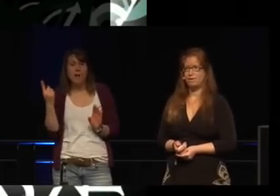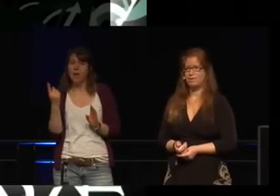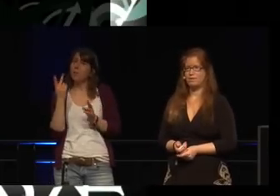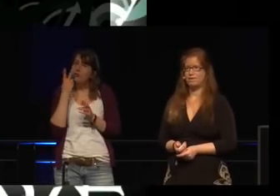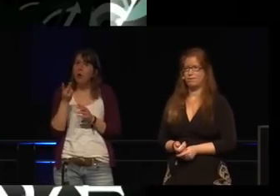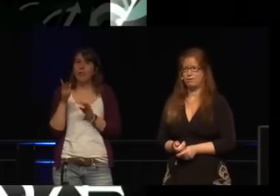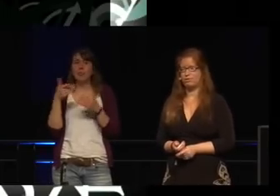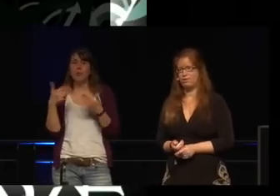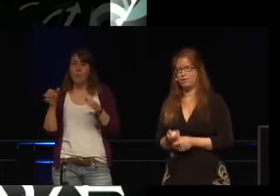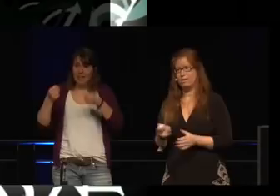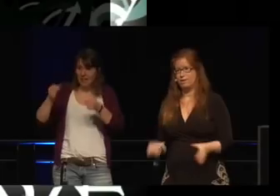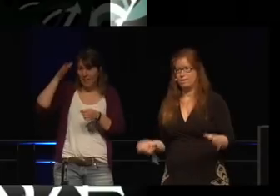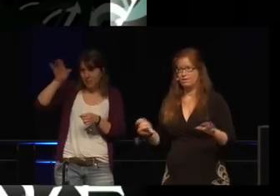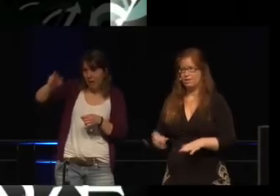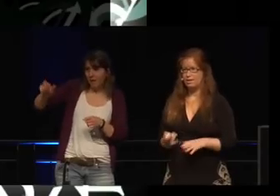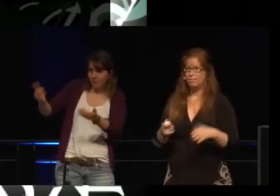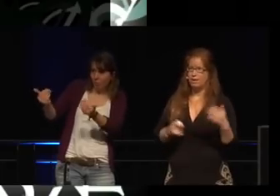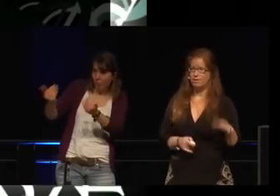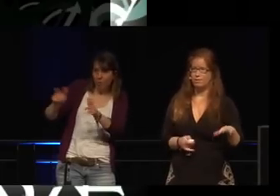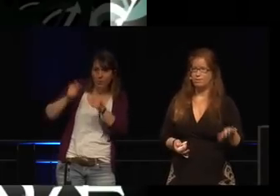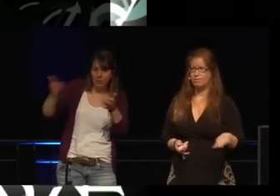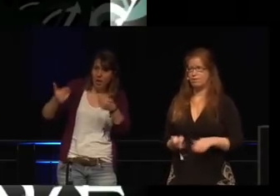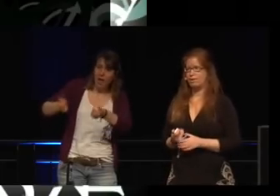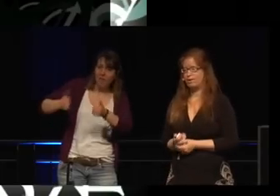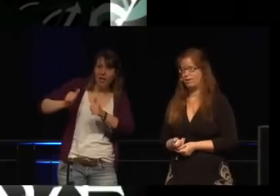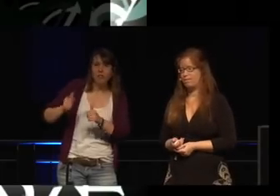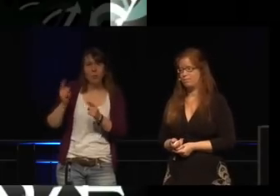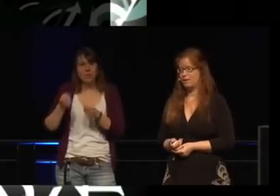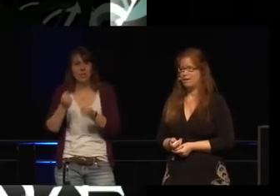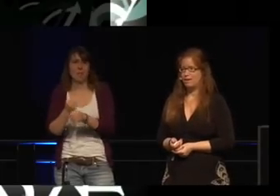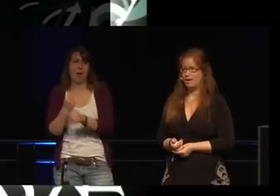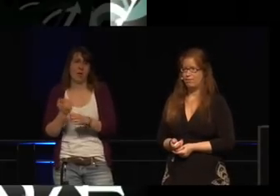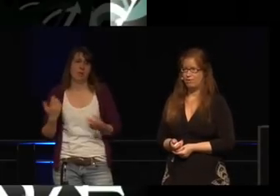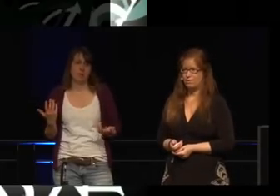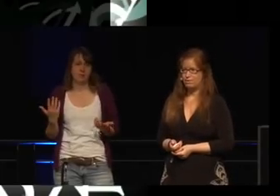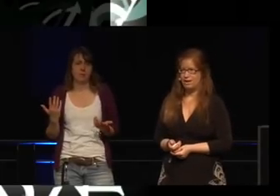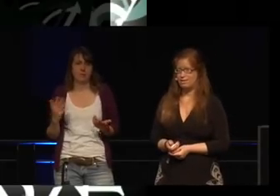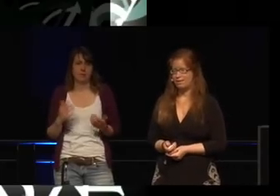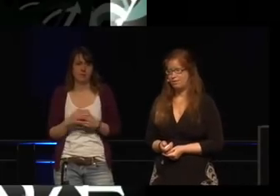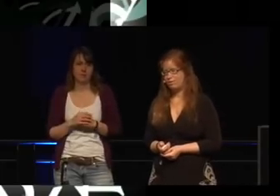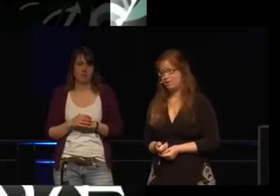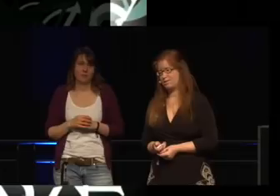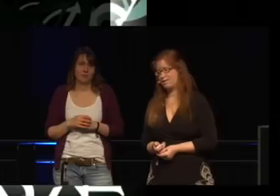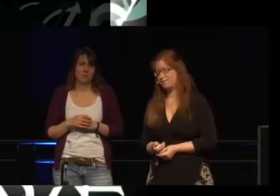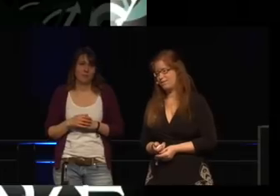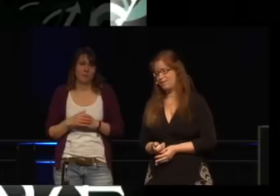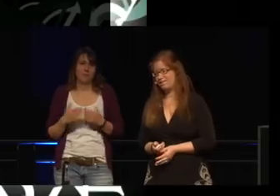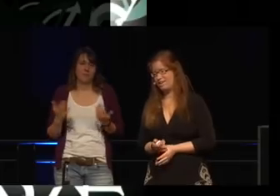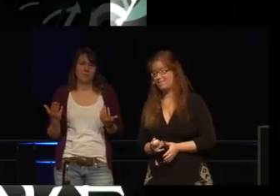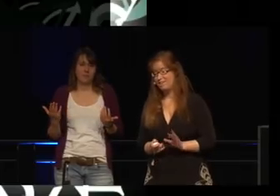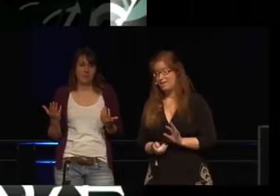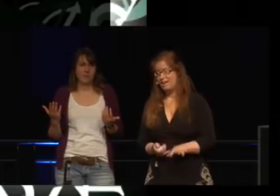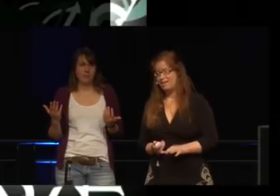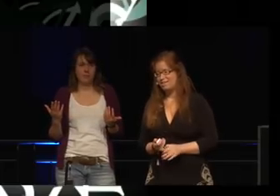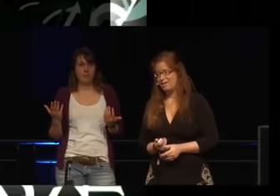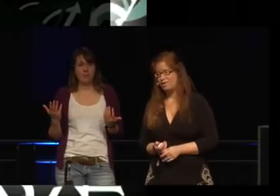Aber sie suchen schon nach weiteren Sicherheitsexperten, die das Team joinen wollen, dem Team beitreten wollen. Sie haben auch